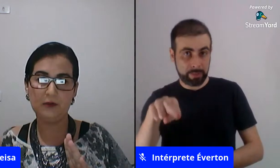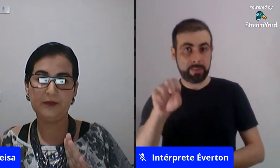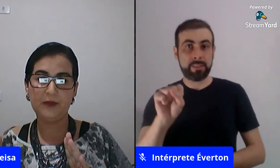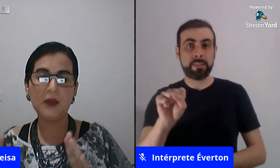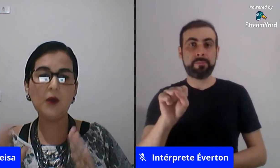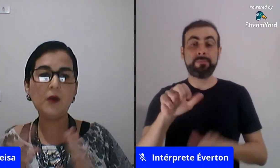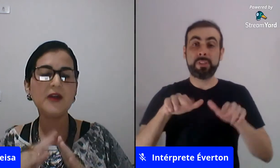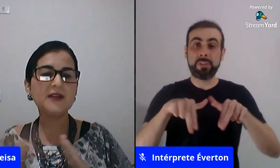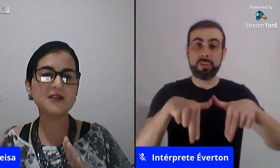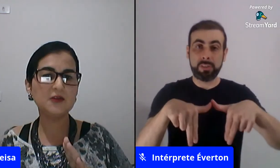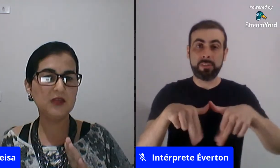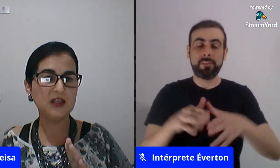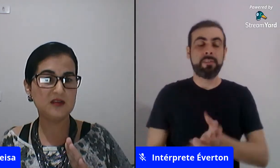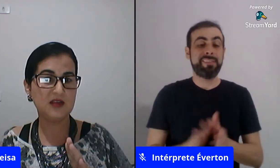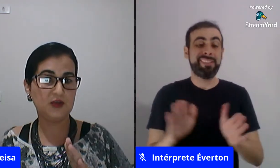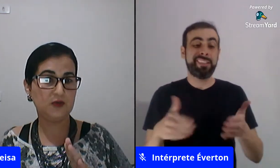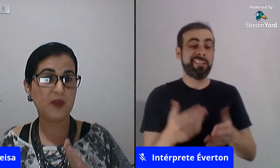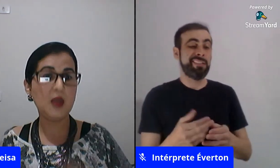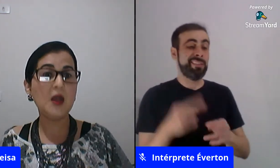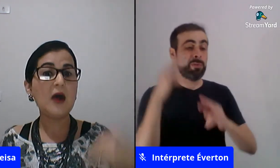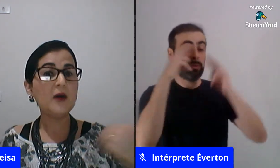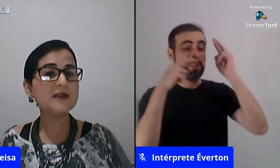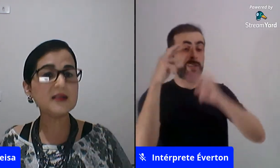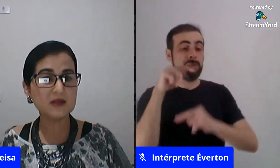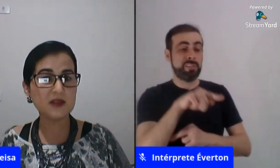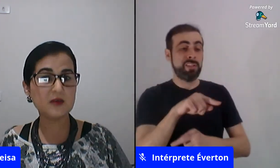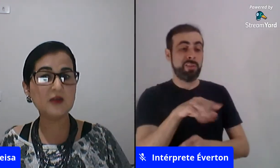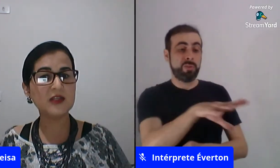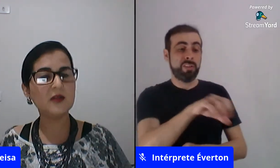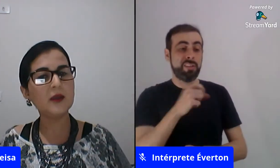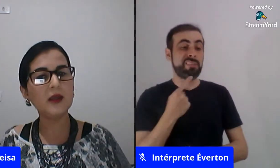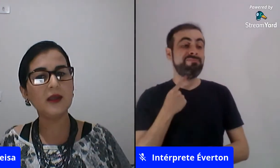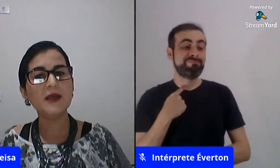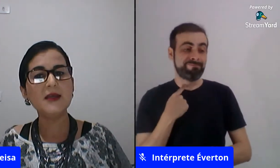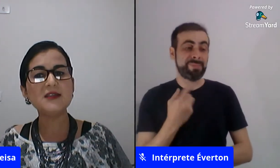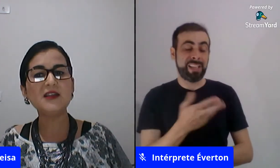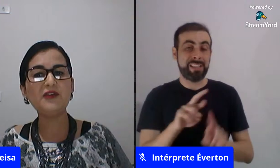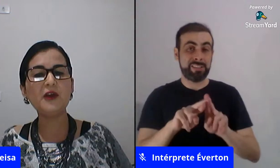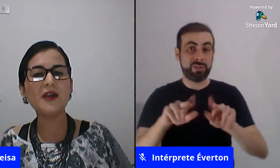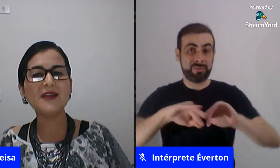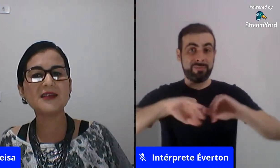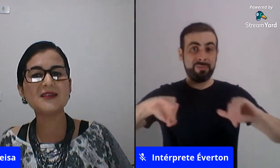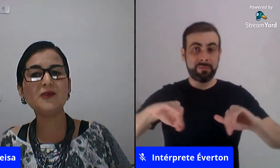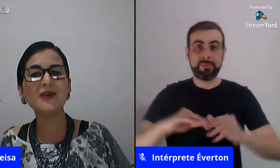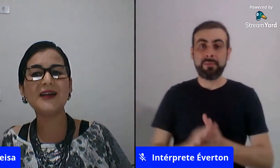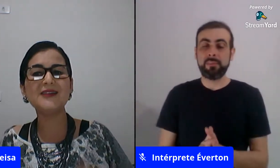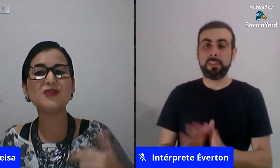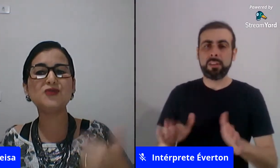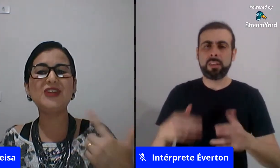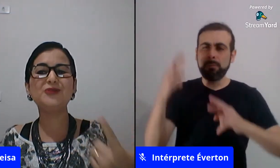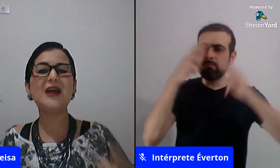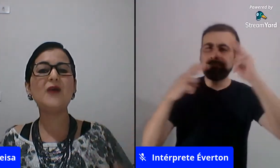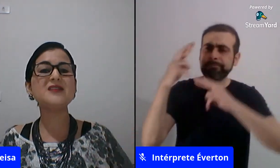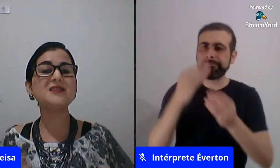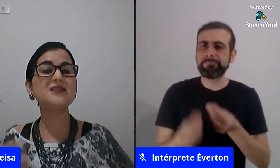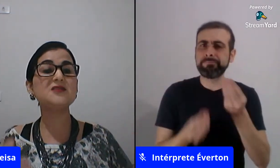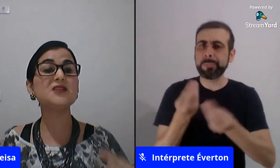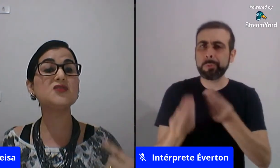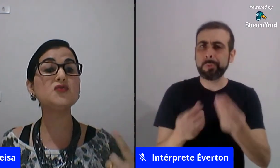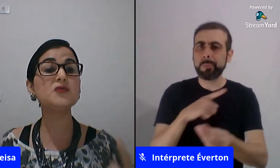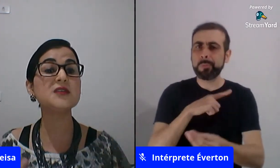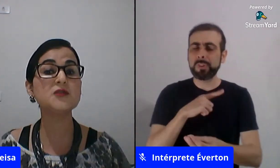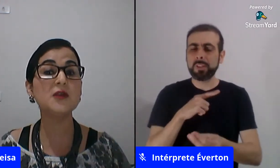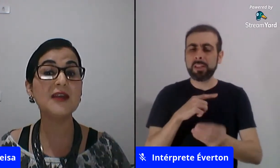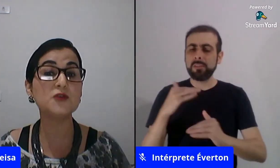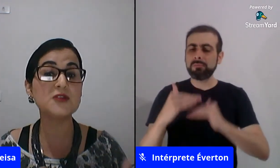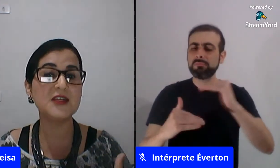gênero não com a orientação do desejo a orientação sexual seria o que? significa orientação que cada sujeito dá o exercício